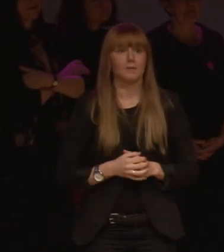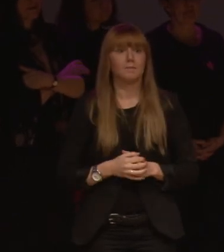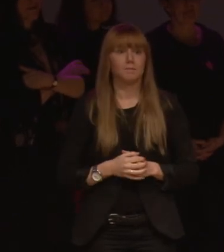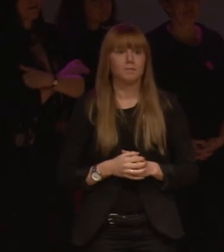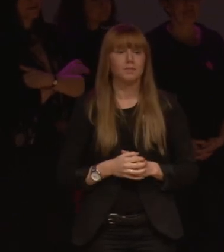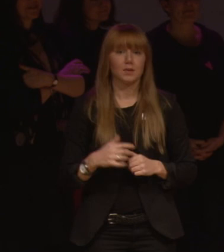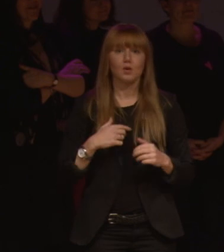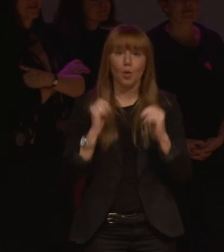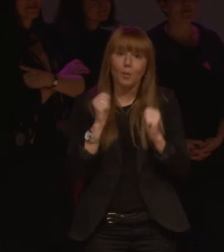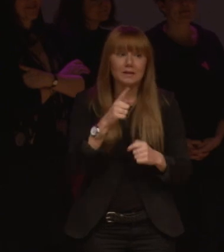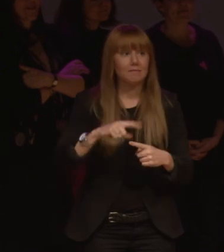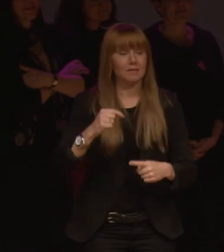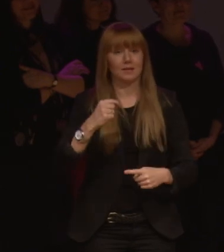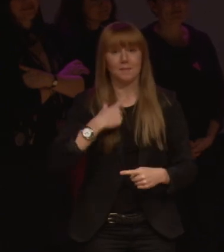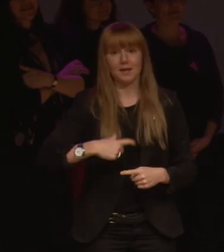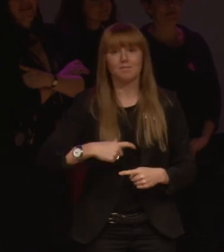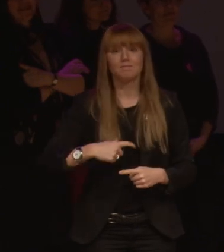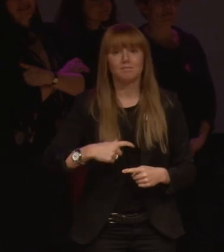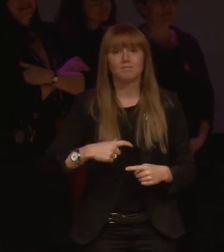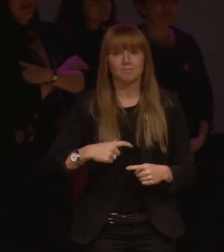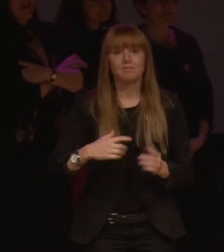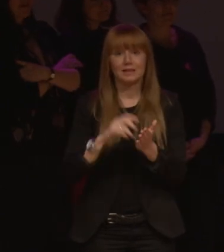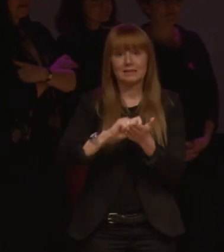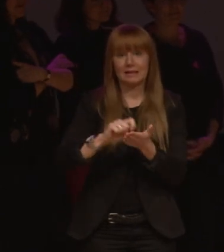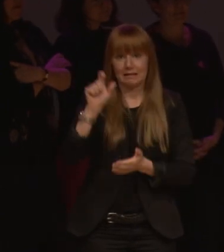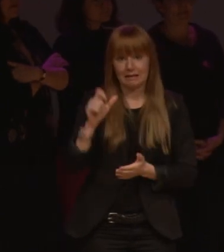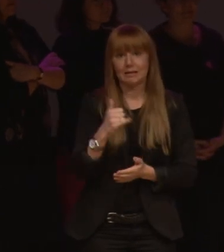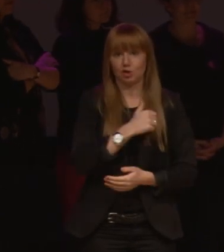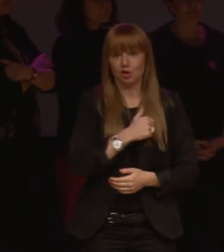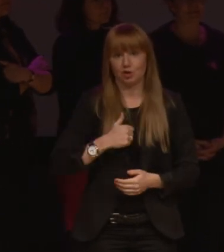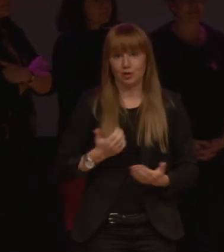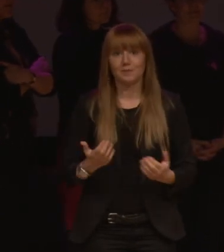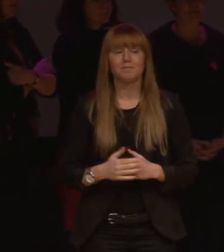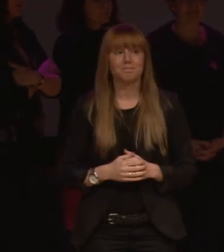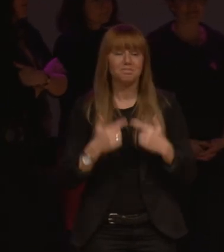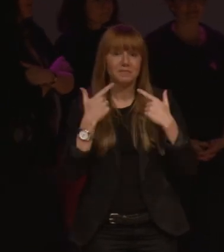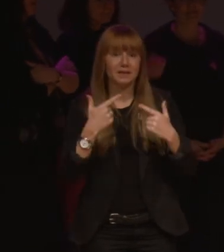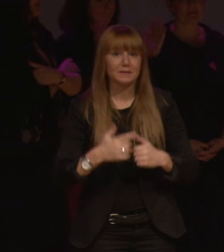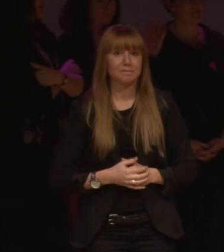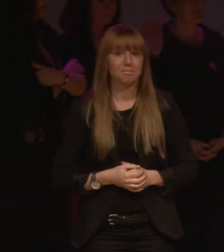Jag hoppas att ni vill välja mig till sekreterare i styrelsen. Tack!